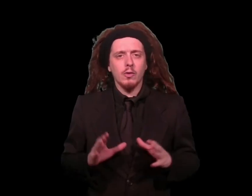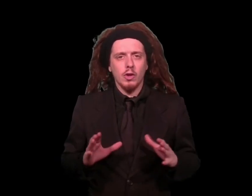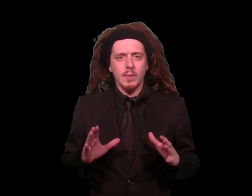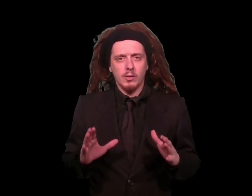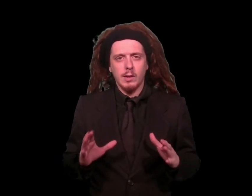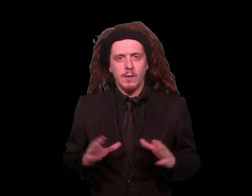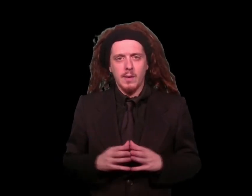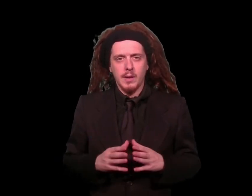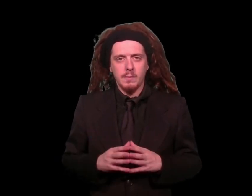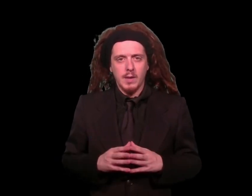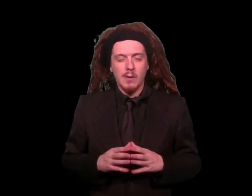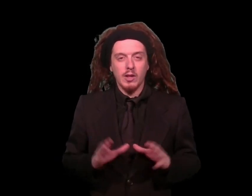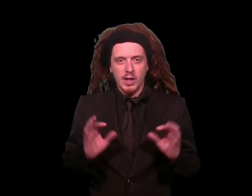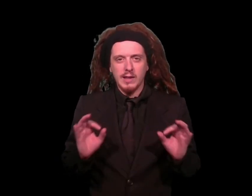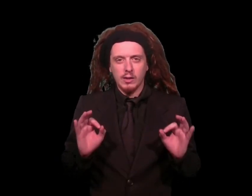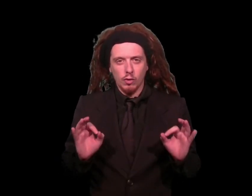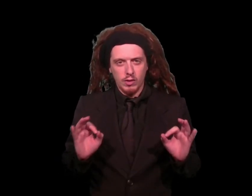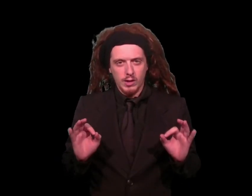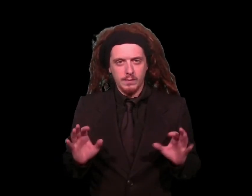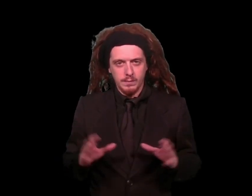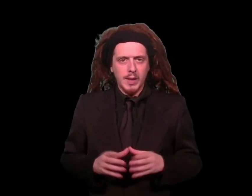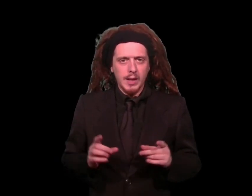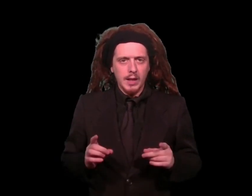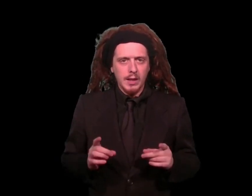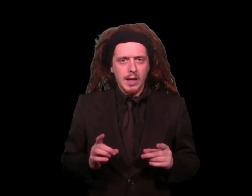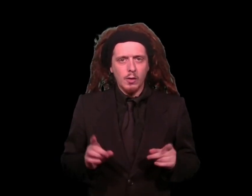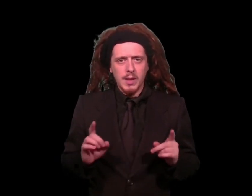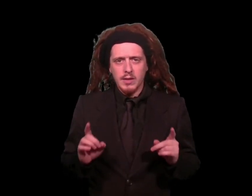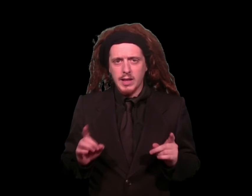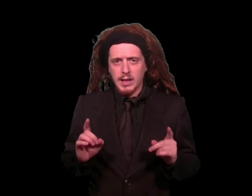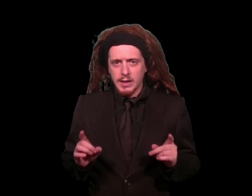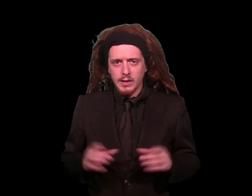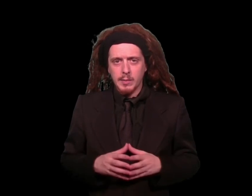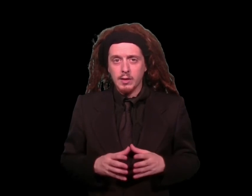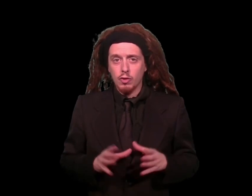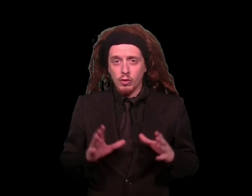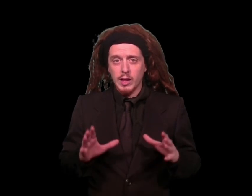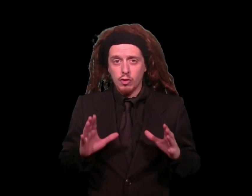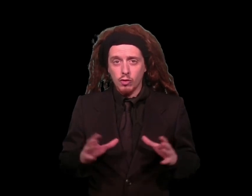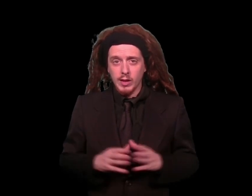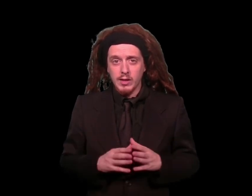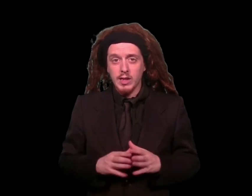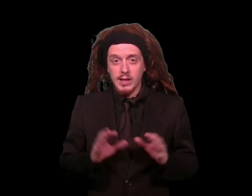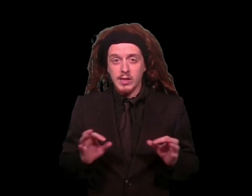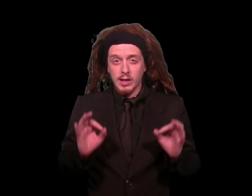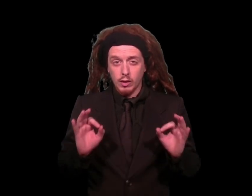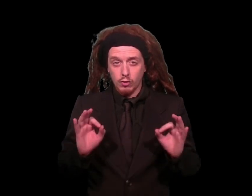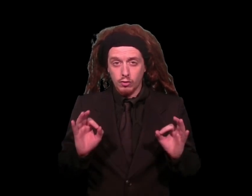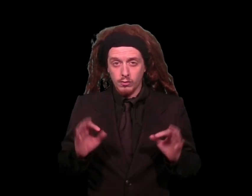lo sciopero della fame è una scelta tosta, perché a non mangiare niente per giorni e giorni si rischia grosso.